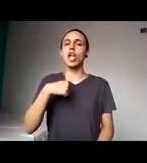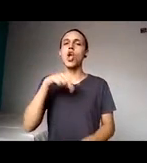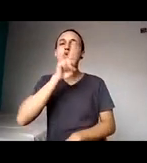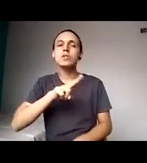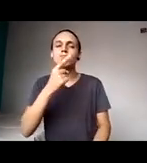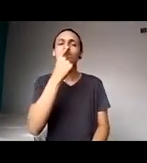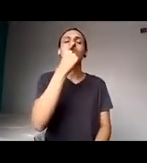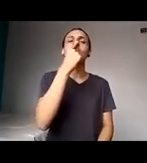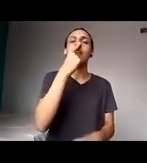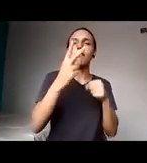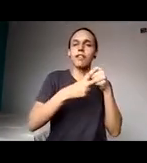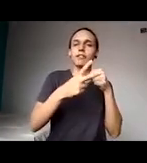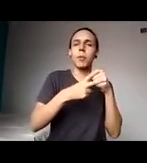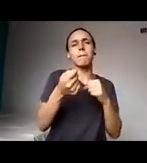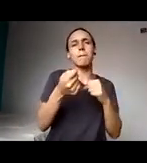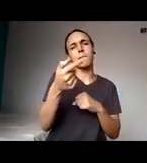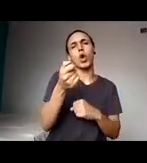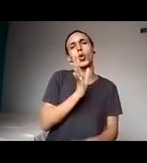descricrizar.